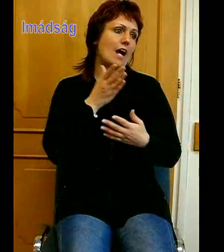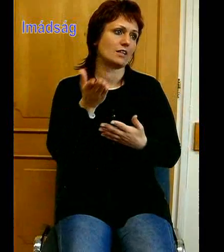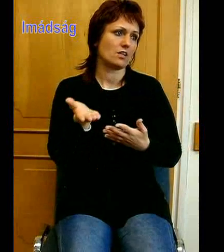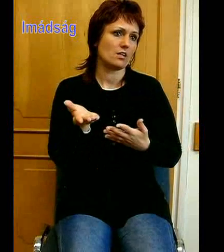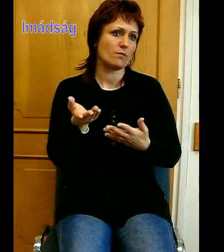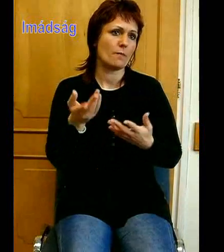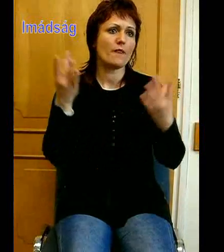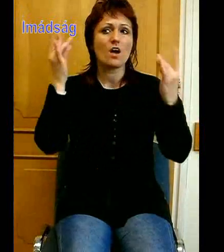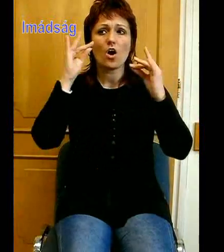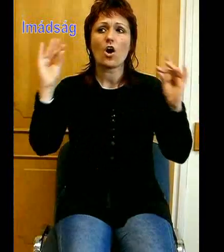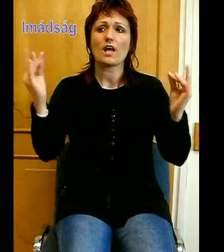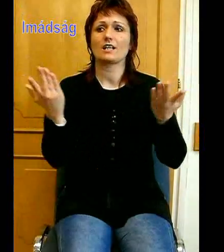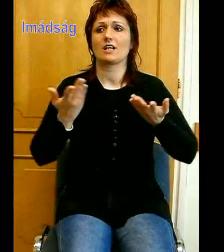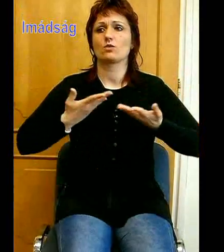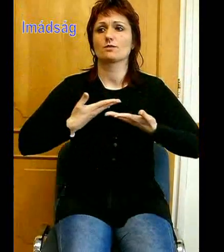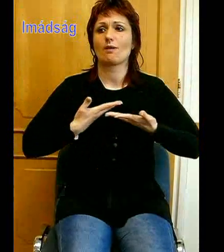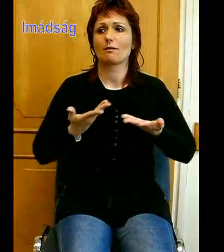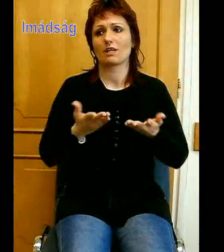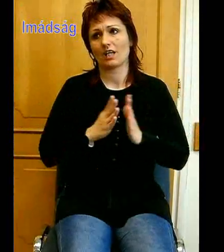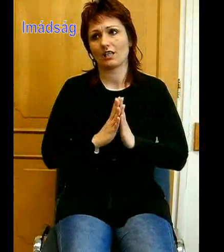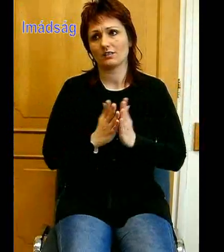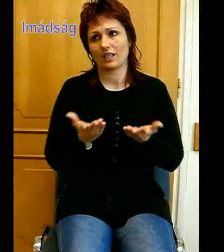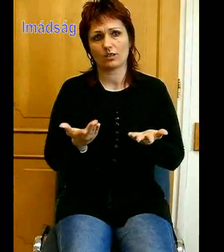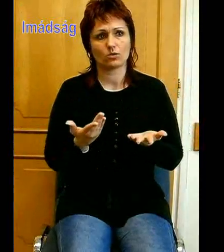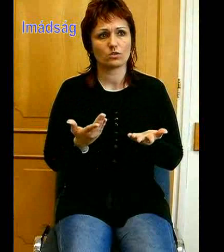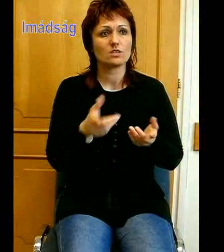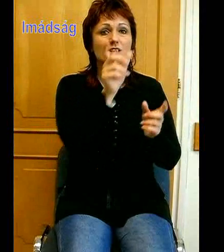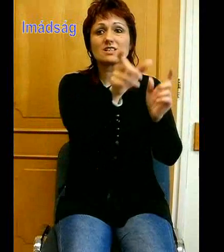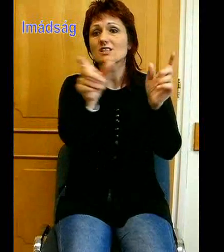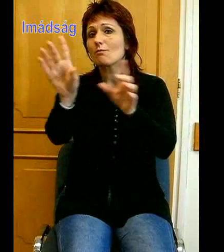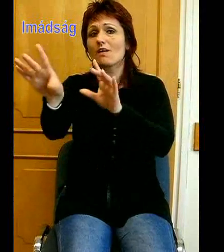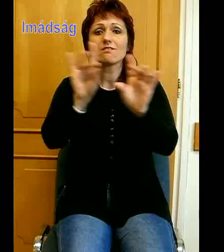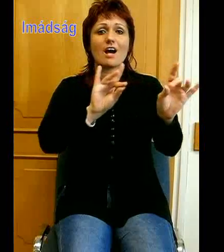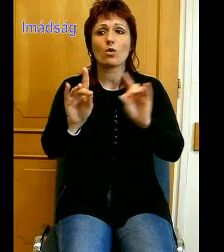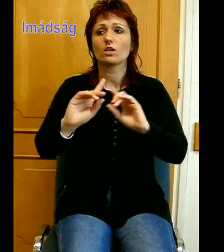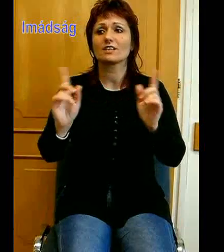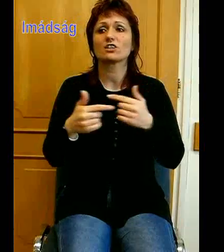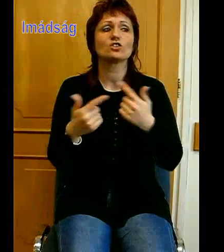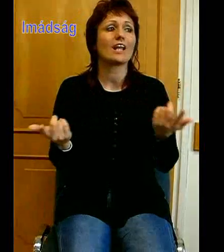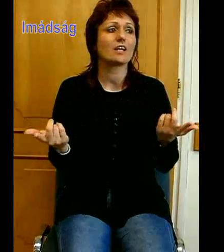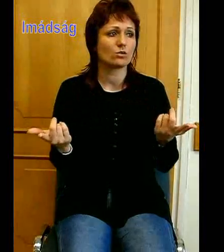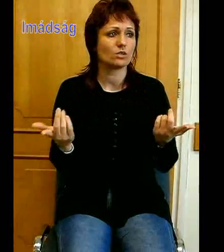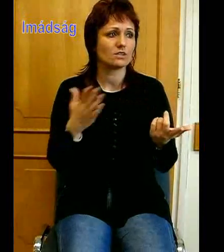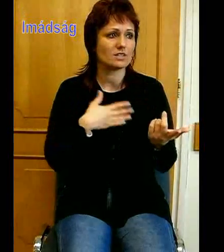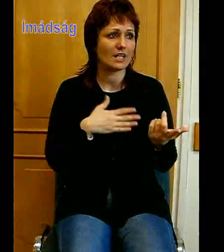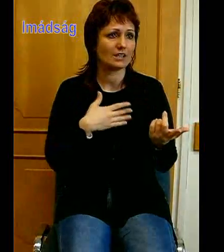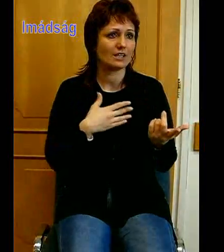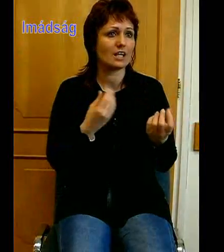kérjünk ezzel. Személyválogatás mérküli szeretettel, amivel még az ellenséget is tudjuk